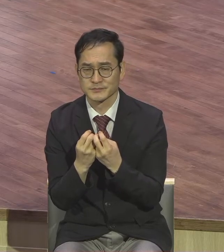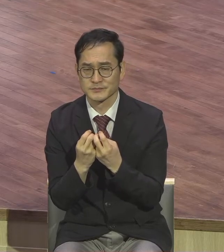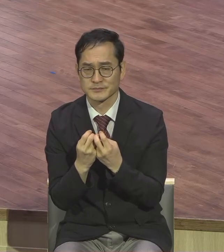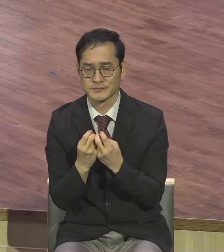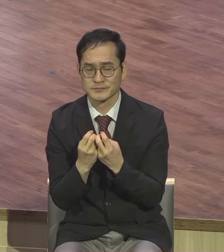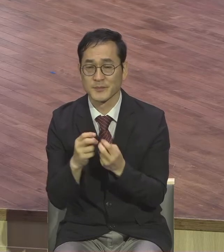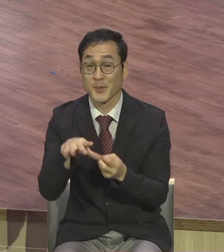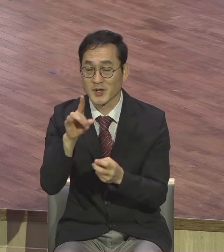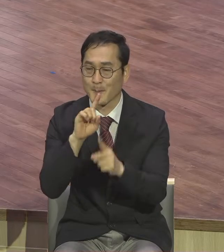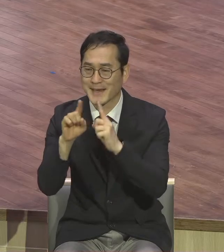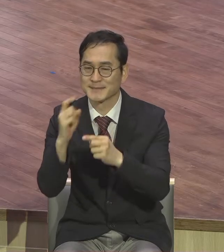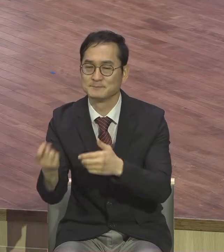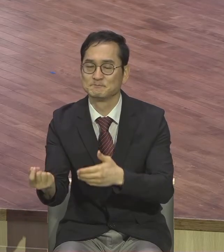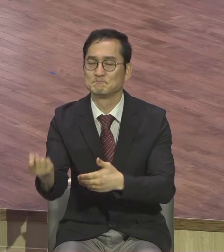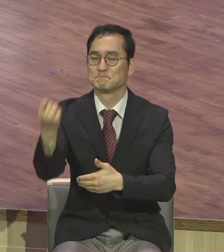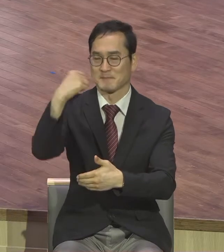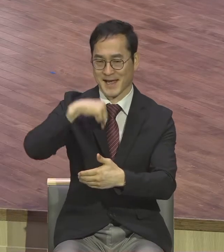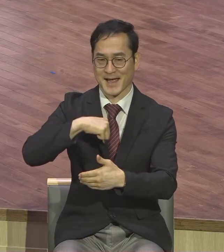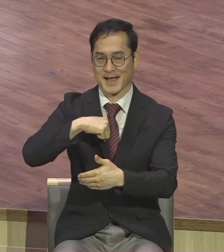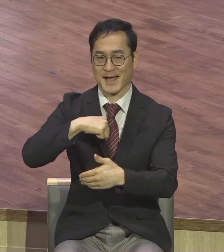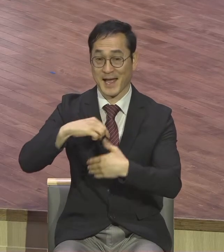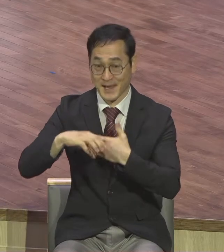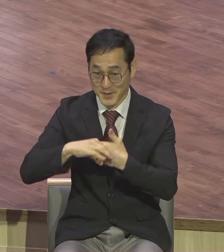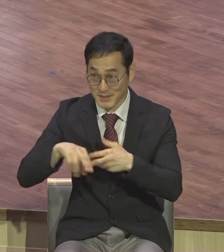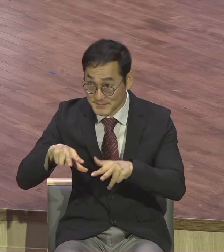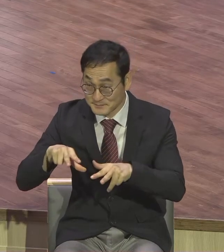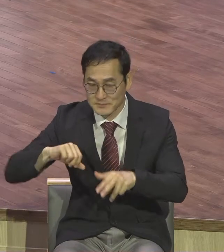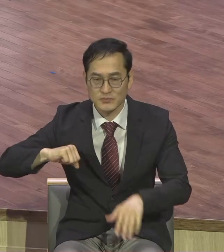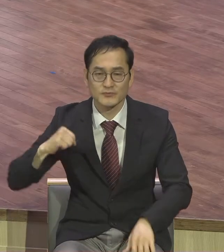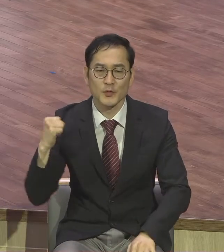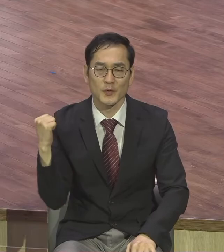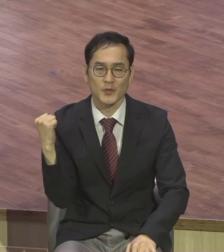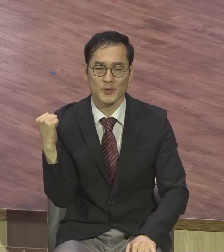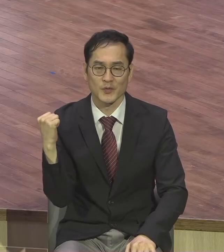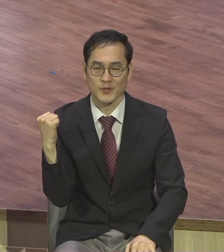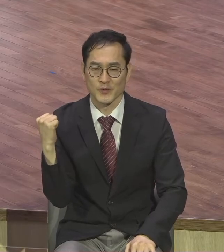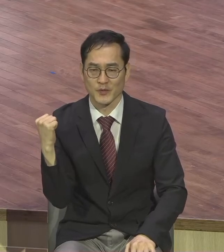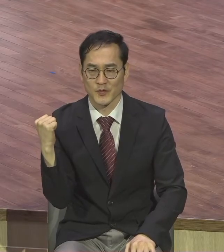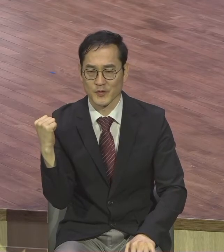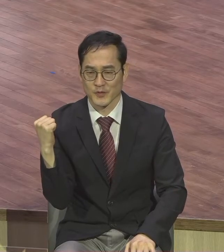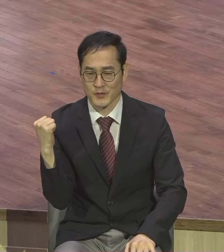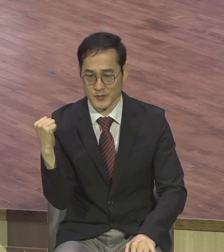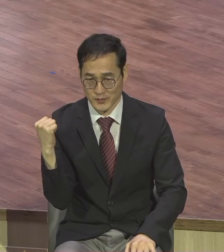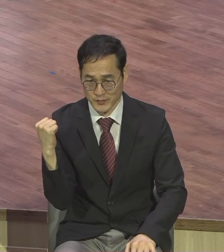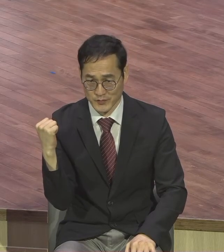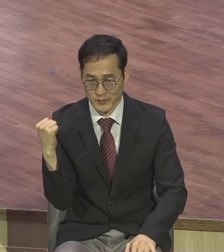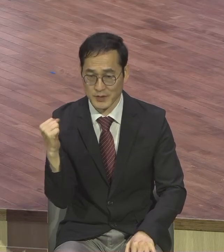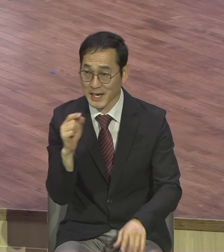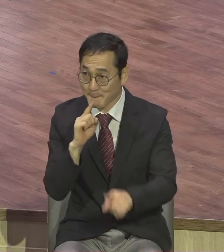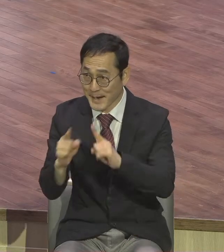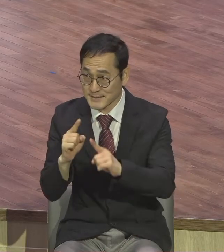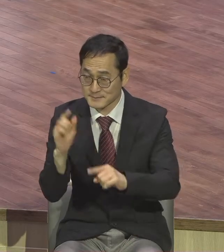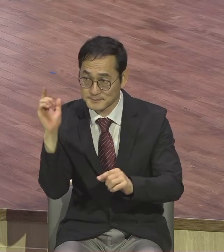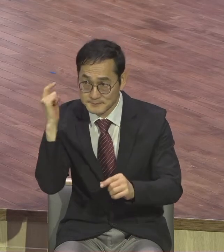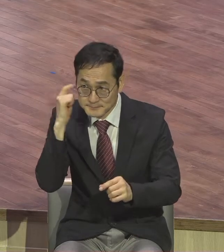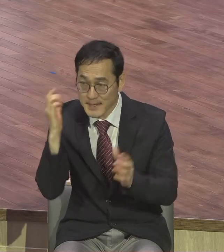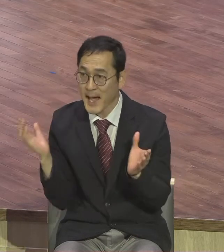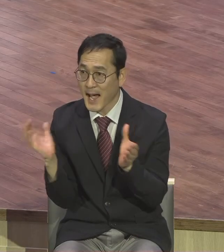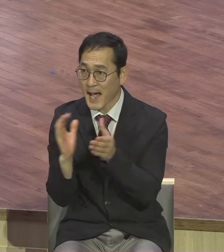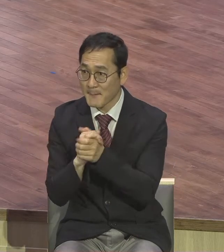떨어지면 적각 순종해야 됩니다. 그게 가장 중요합니다. 말씀이 떨어지면 내게